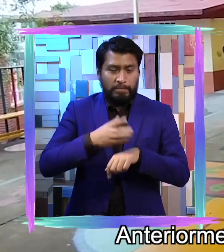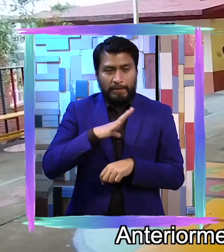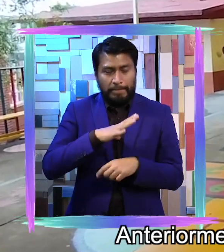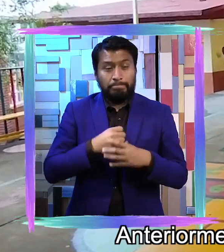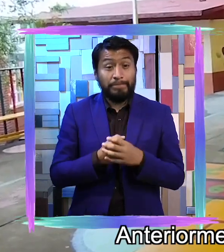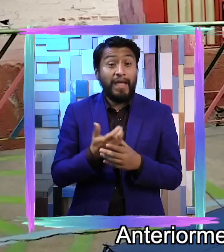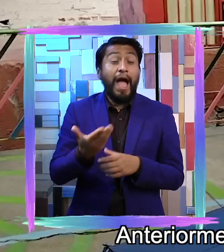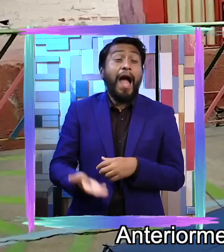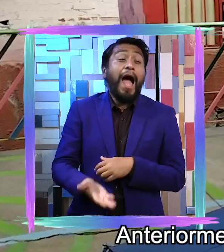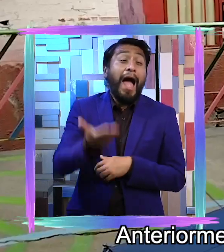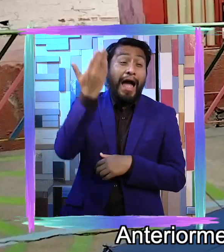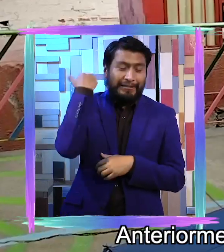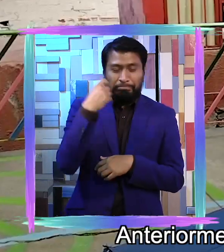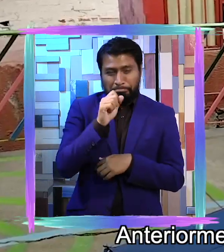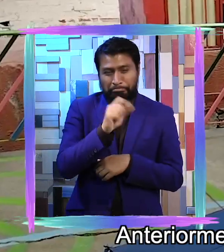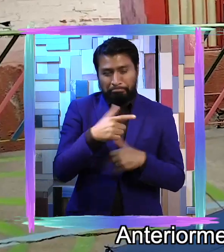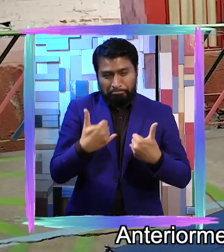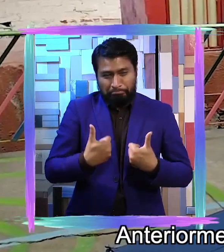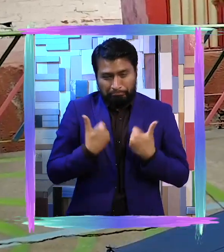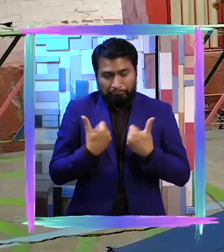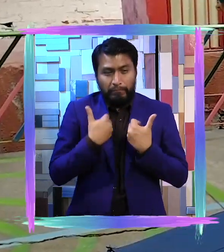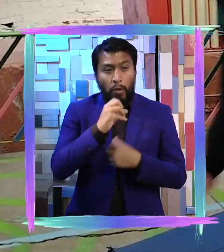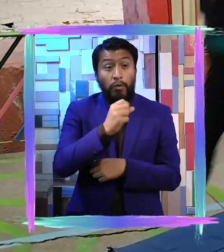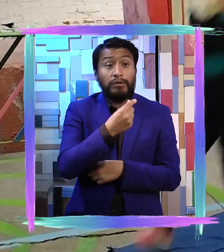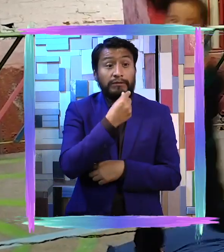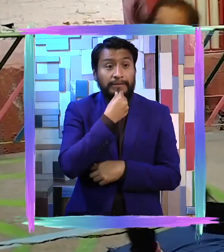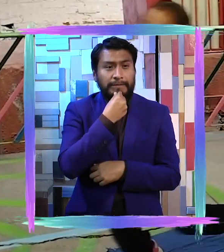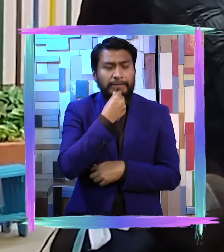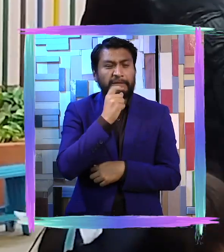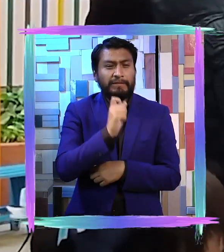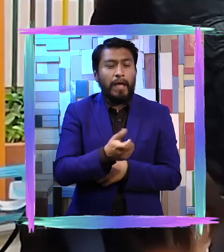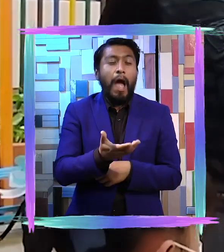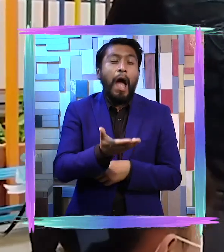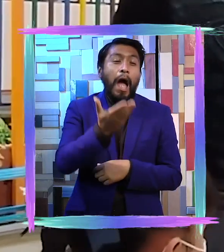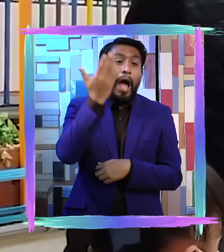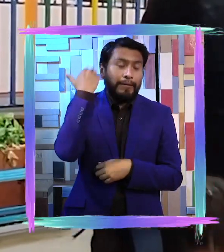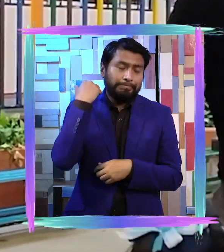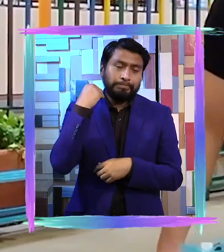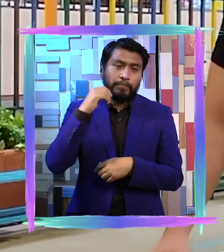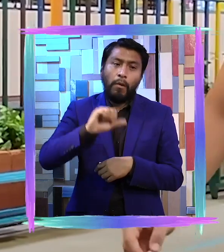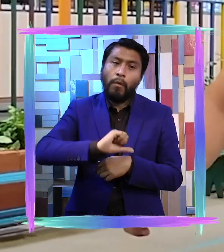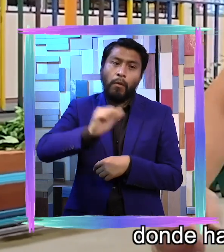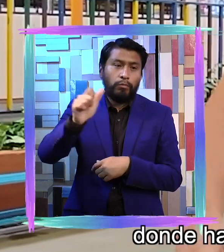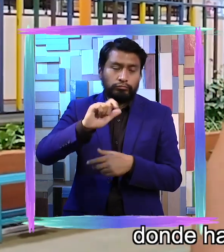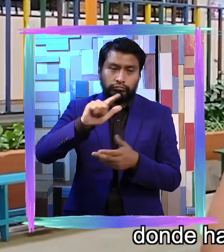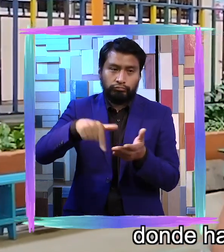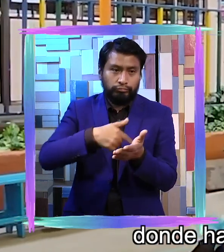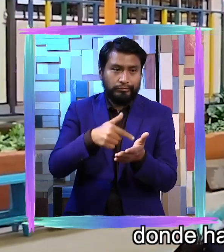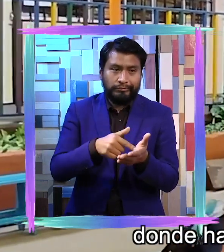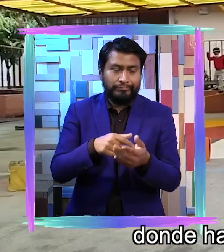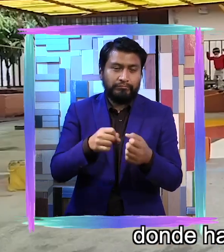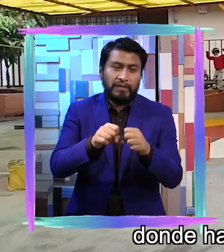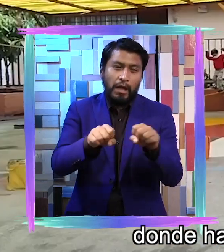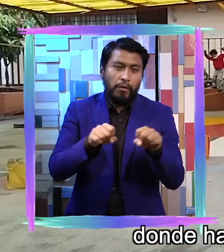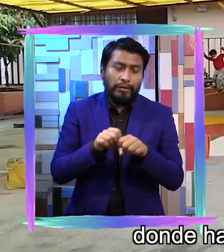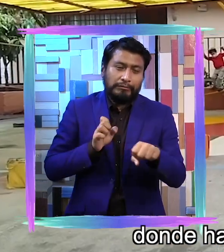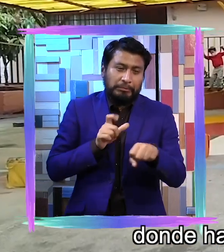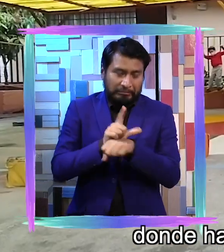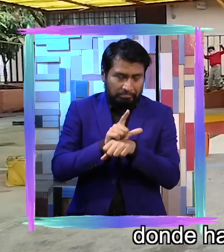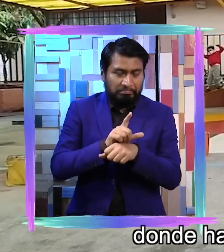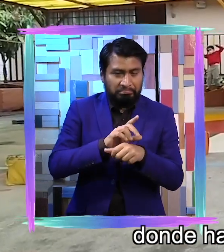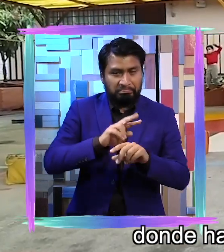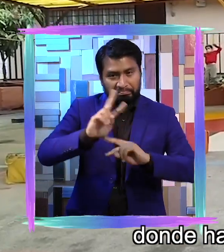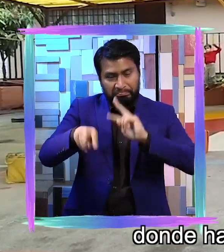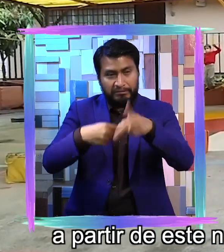estos muchachos o estos niños iban a un salón especial donde había puros niños con